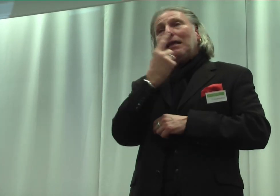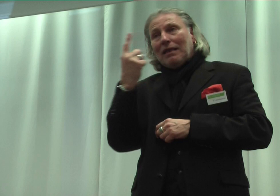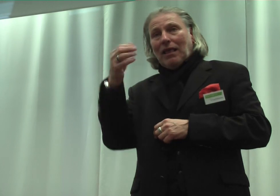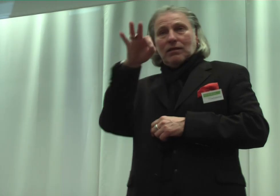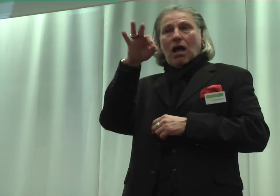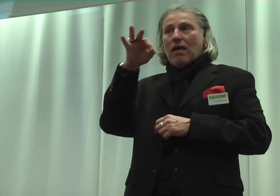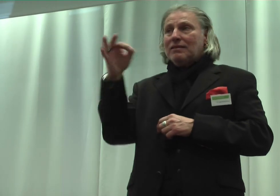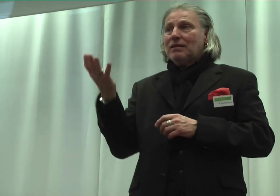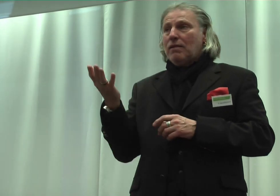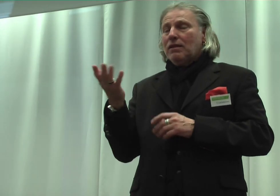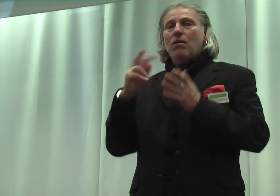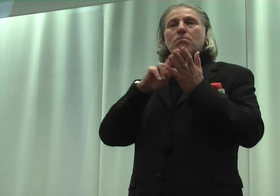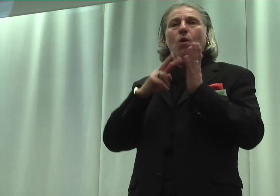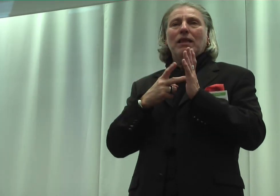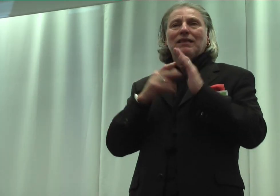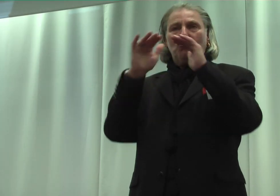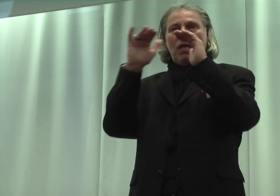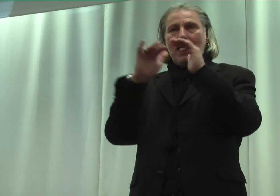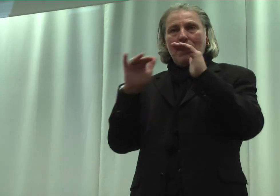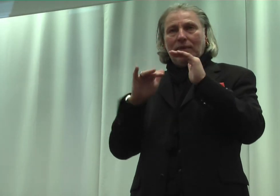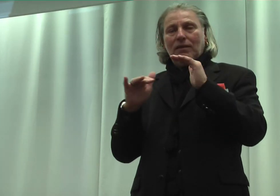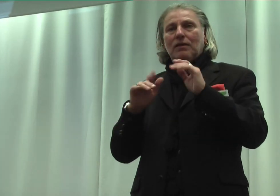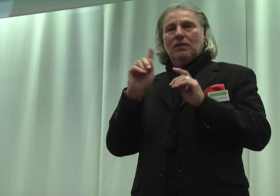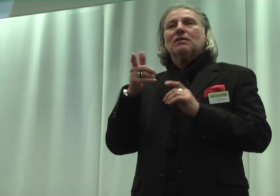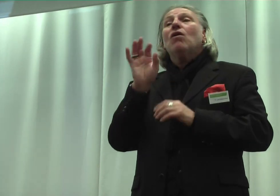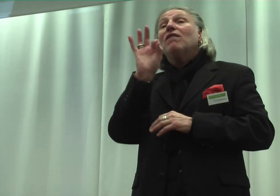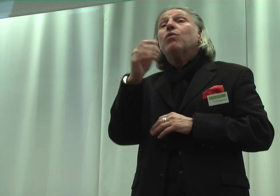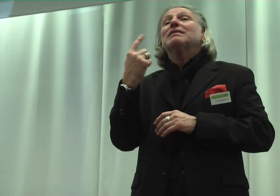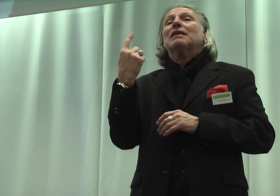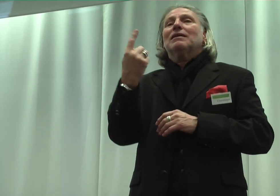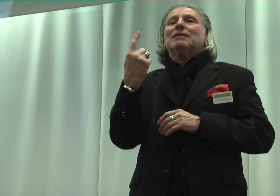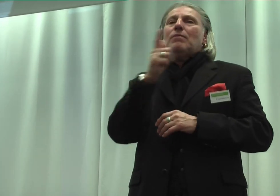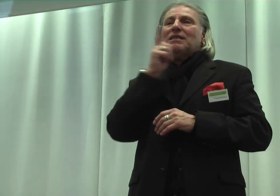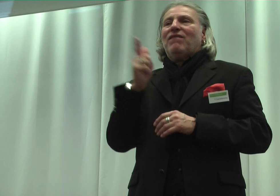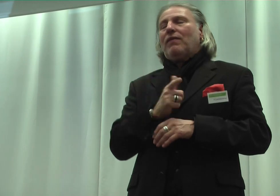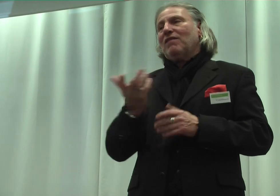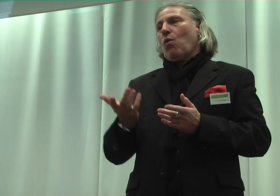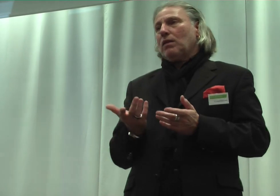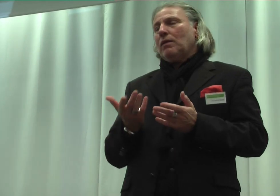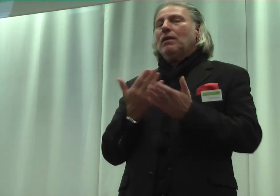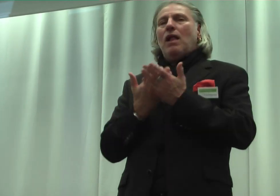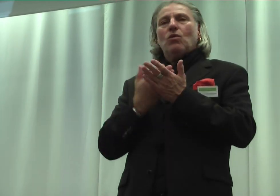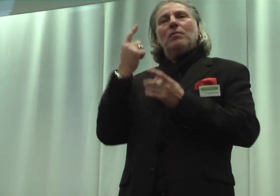politische Ebenen ist zunächst mal für sich selbst verantwortlich im Sinne der UN